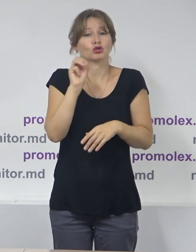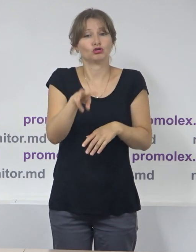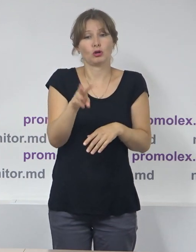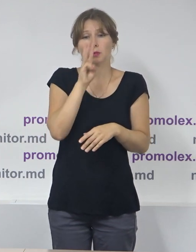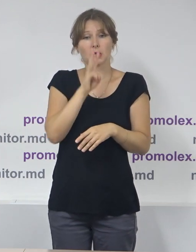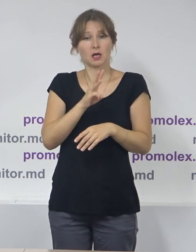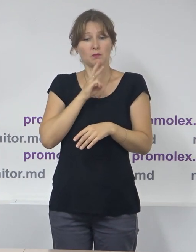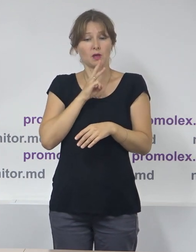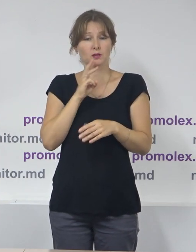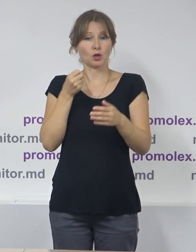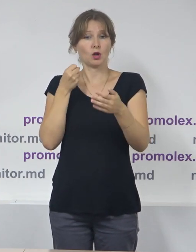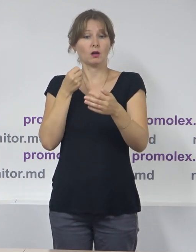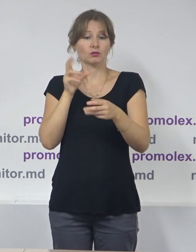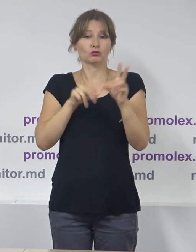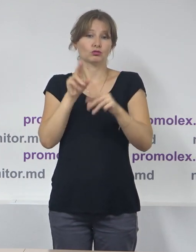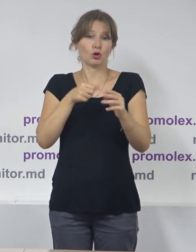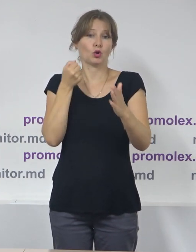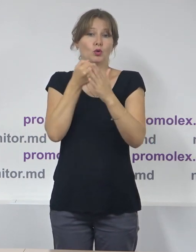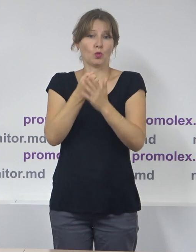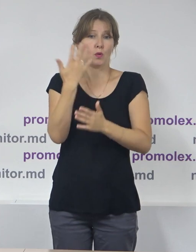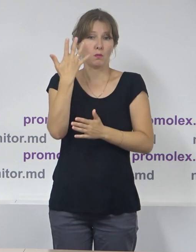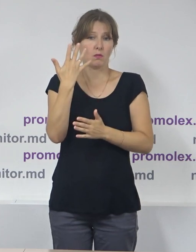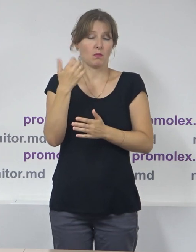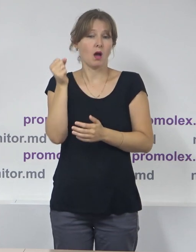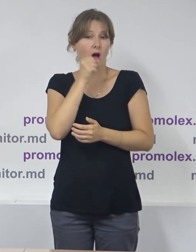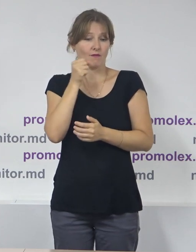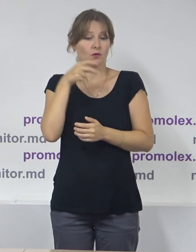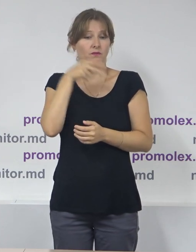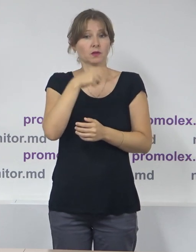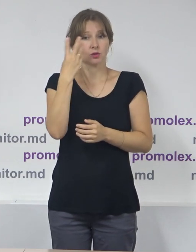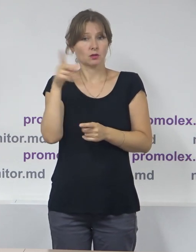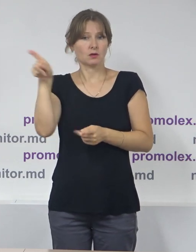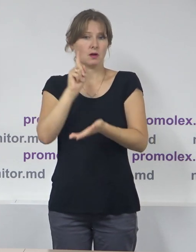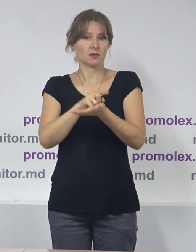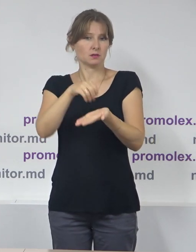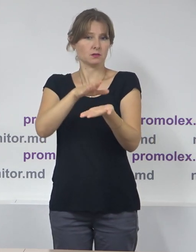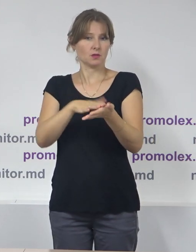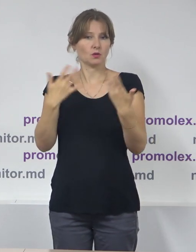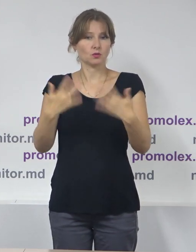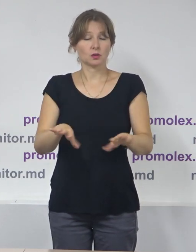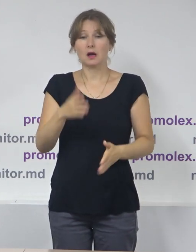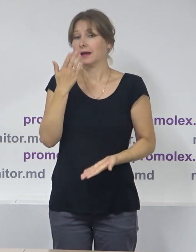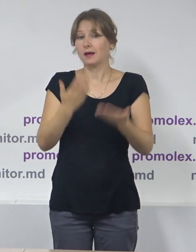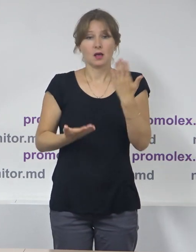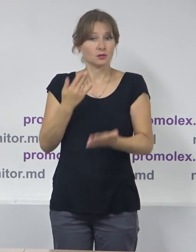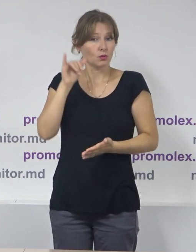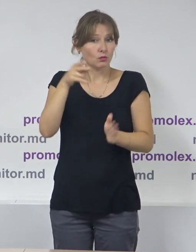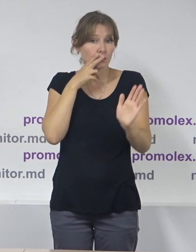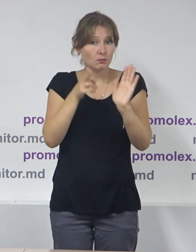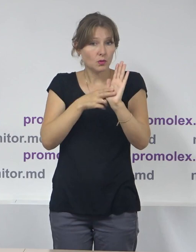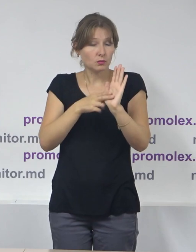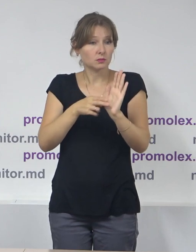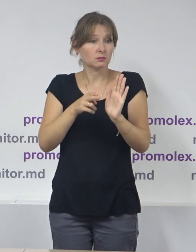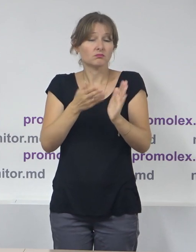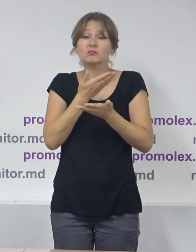data primului tur de scurtin, adică până la 5 august 2023. Introducerea acestei restricții se regăsește printre